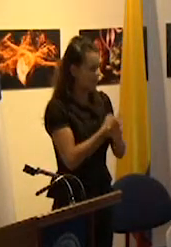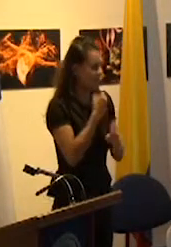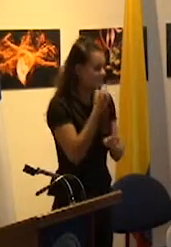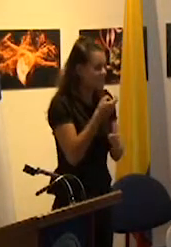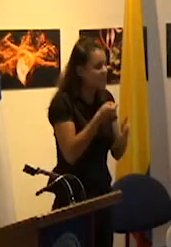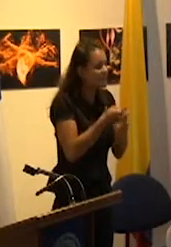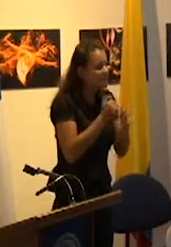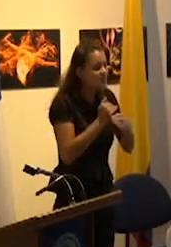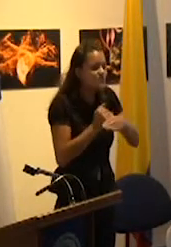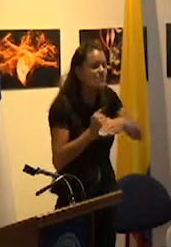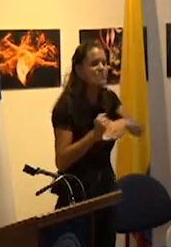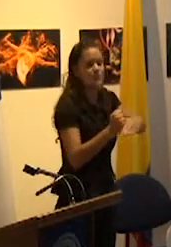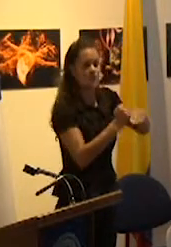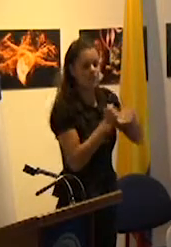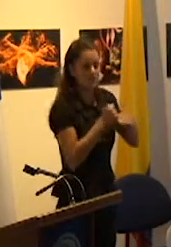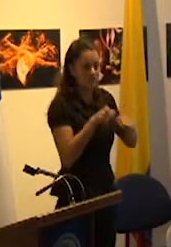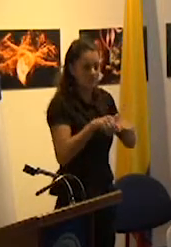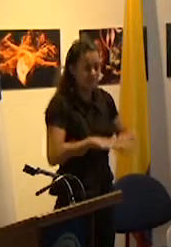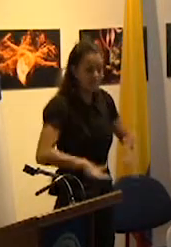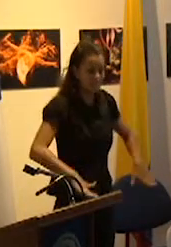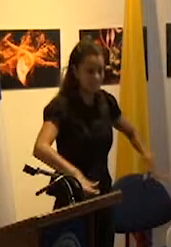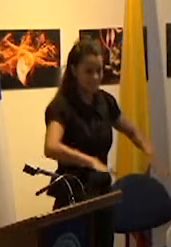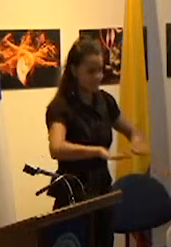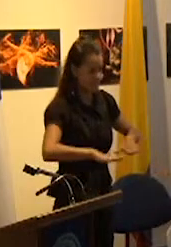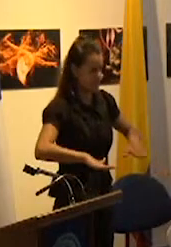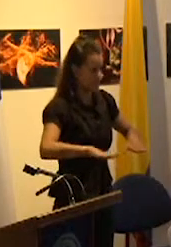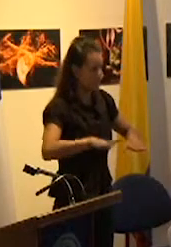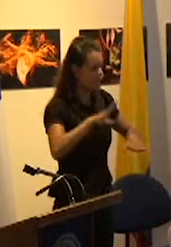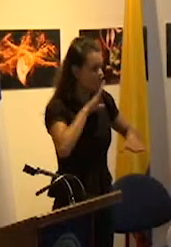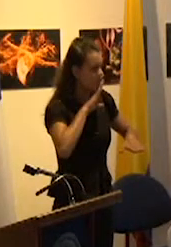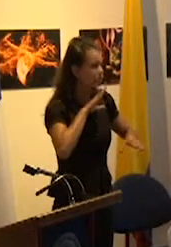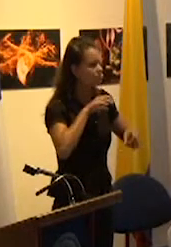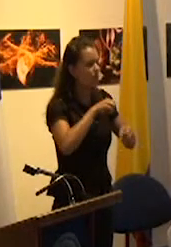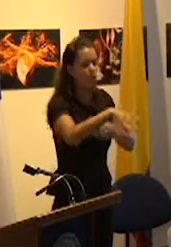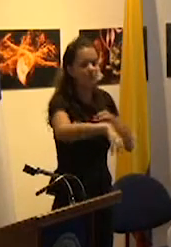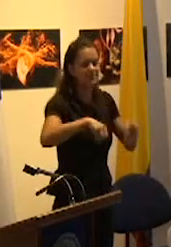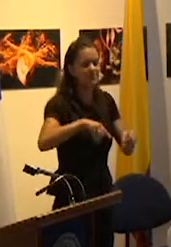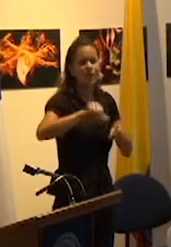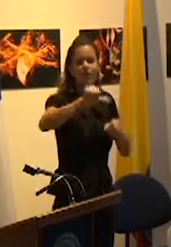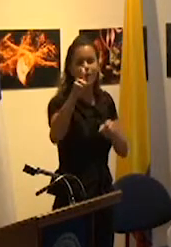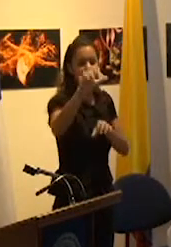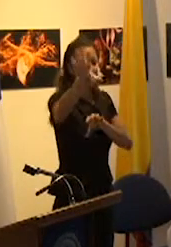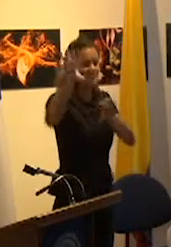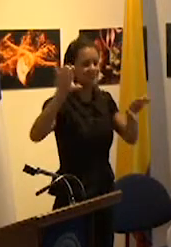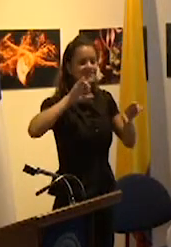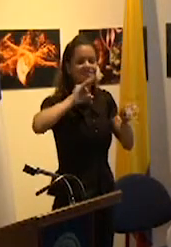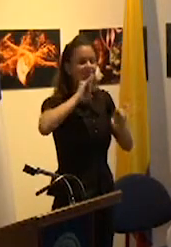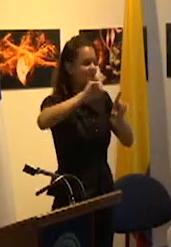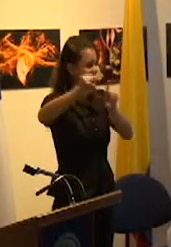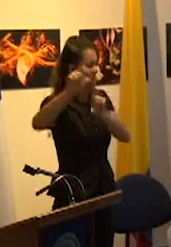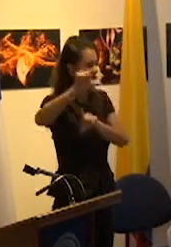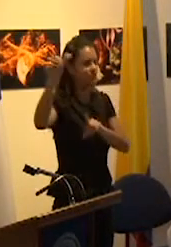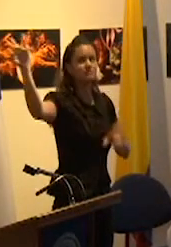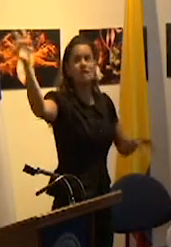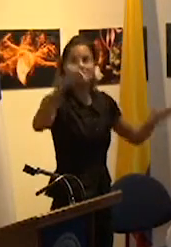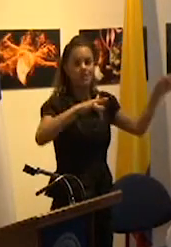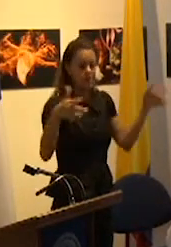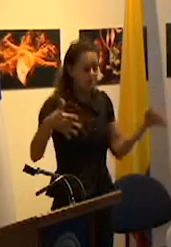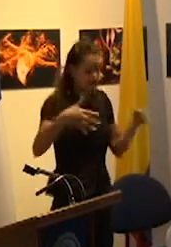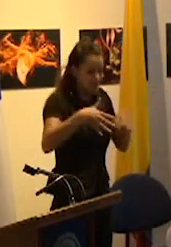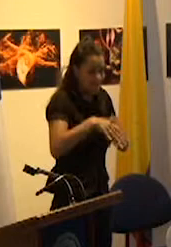homogeneizaba en ese espacio poblaciones procedentes y hablantes de lenguas absolutamente